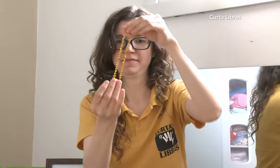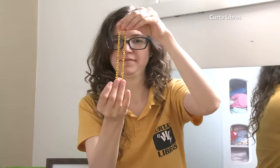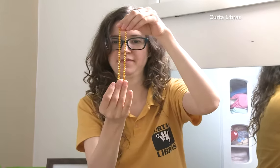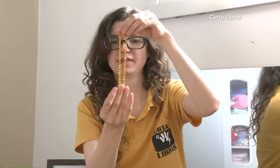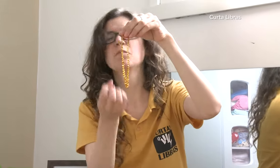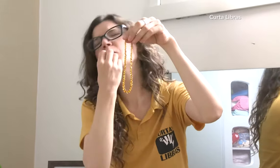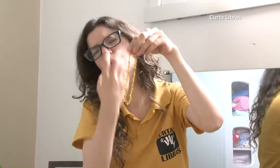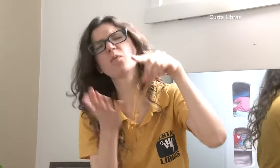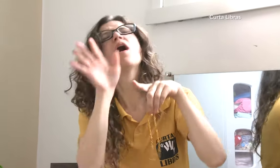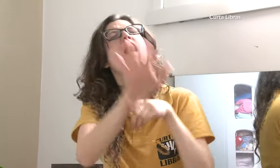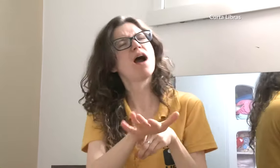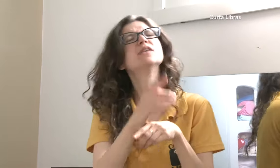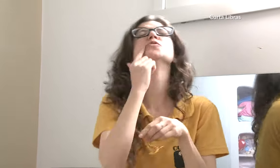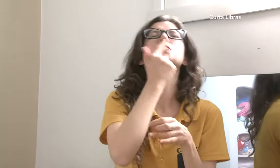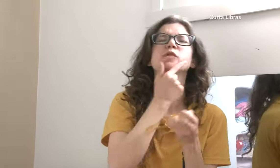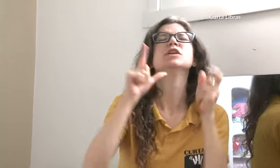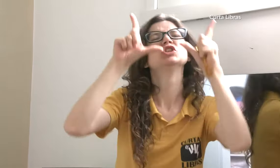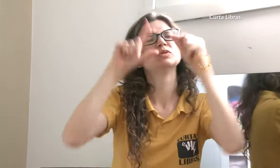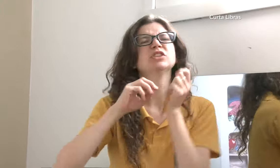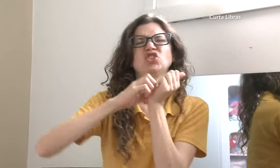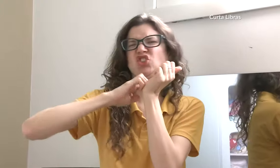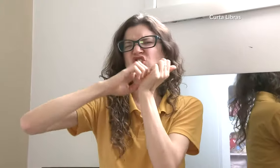É bom porque ajuda a diminuir a coceira na gengiva.